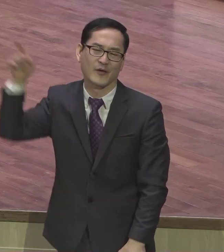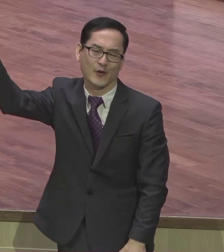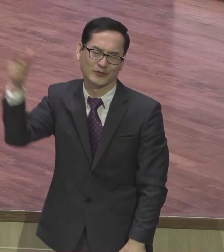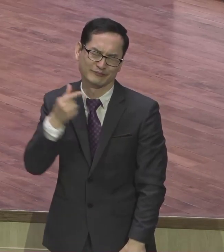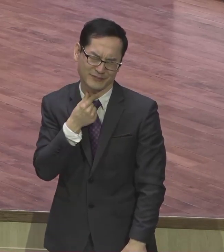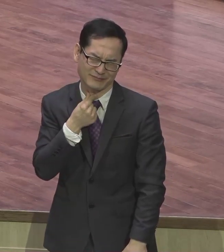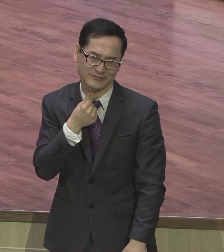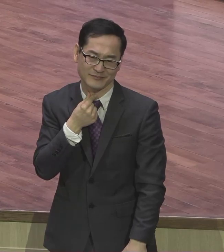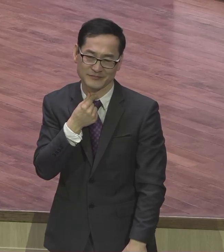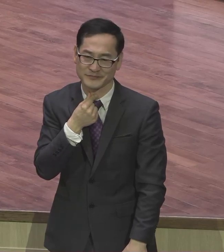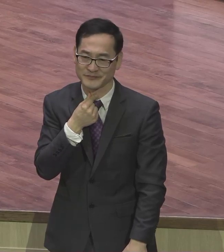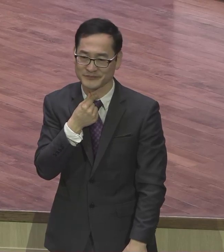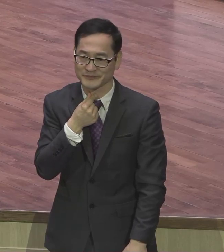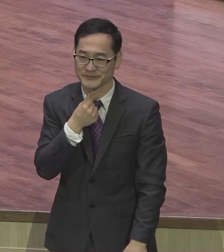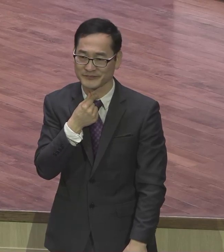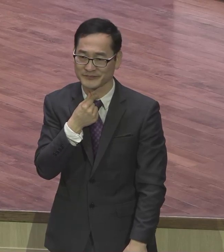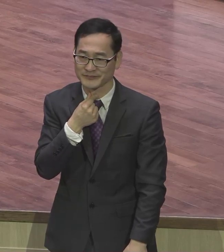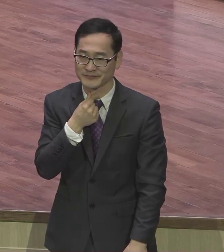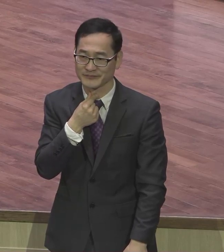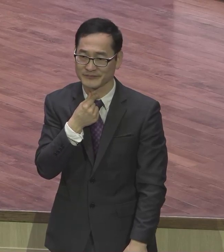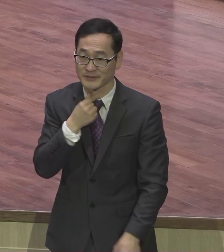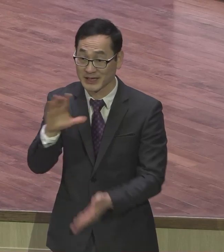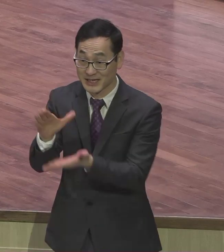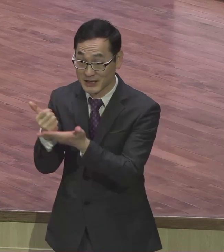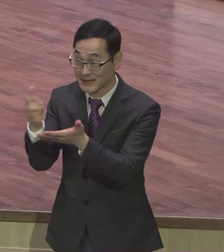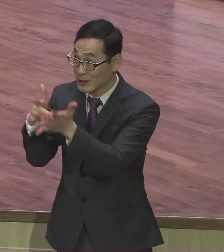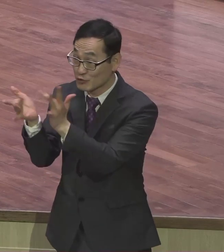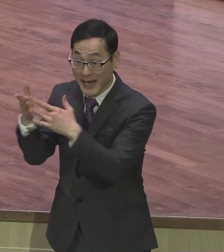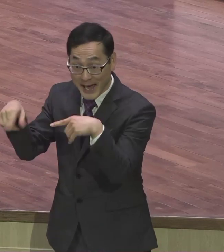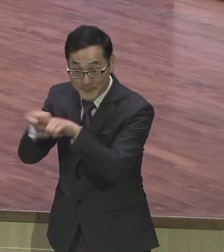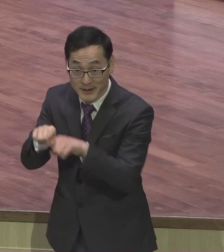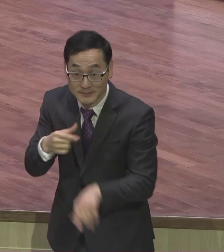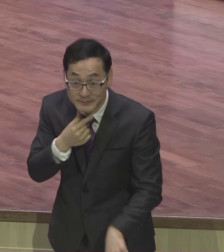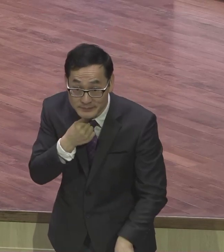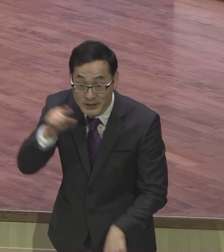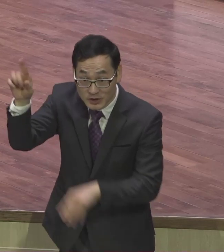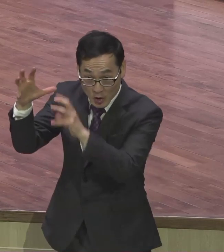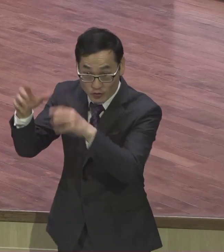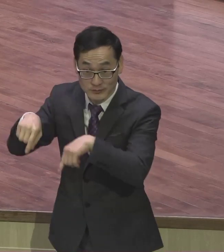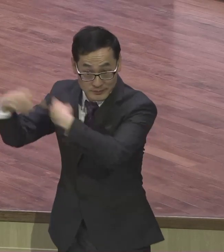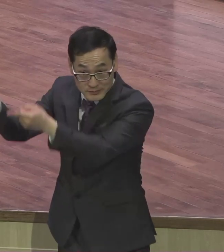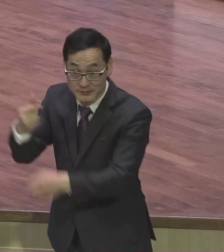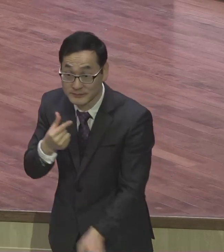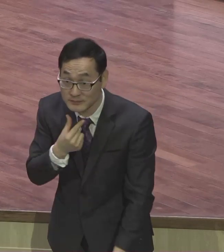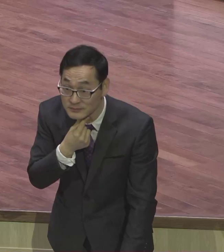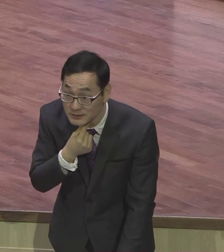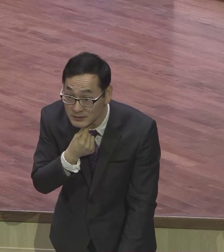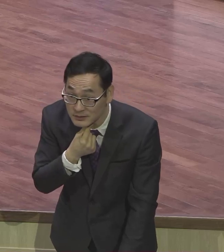그리스도와 함께 있고 싶습니까 천국 가고 싶어요 오늘 가야 되는데 그러면